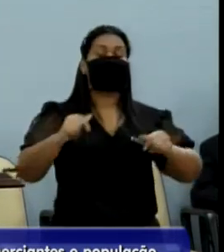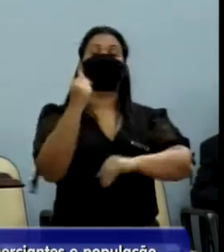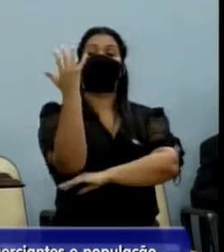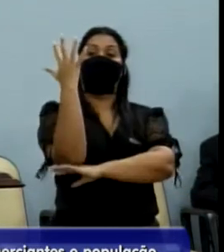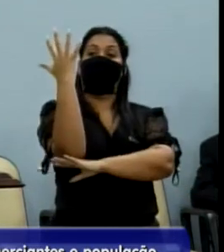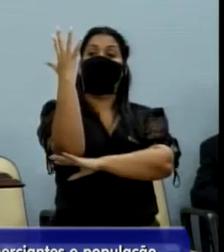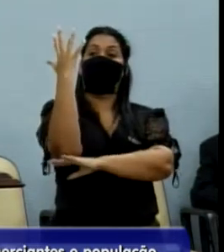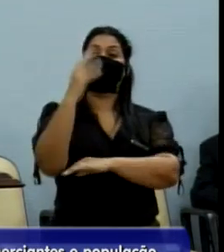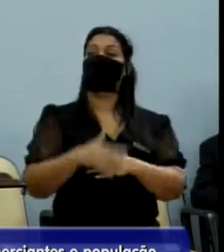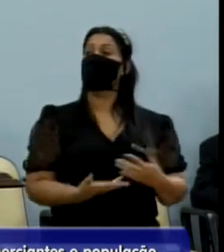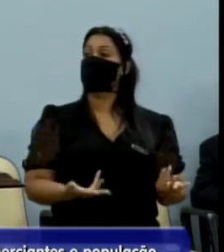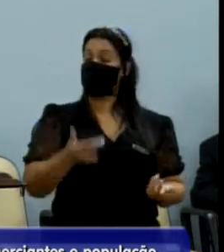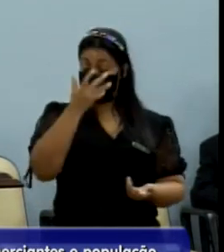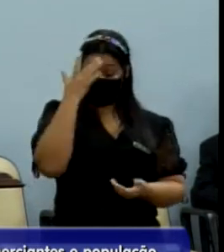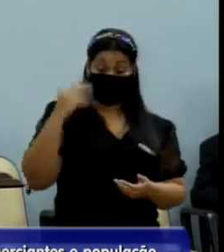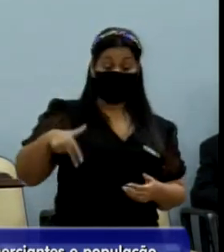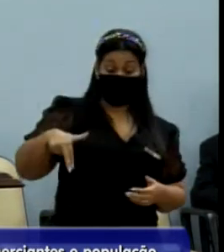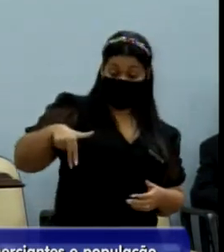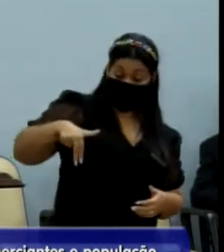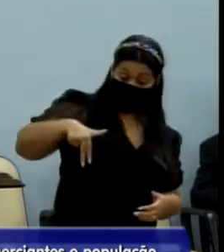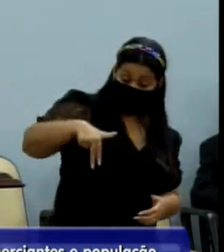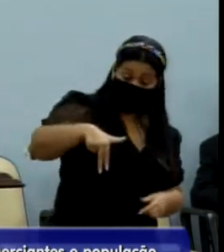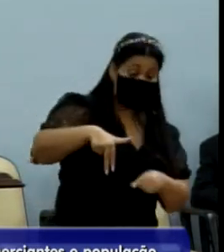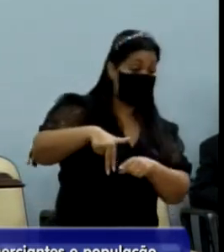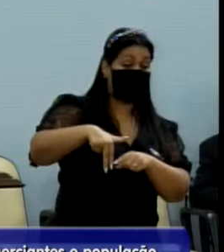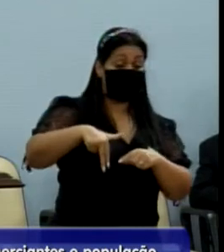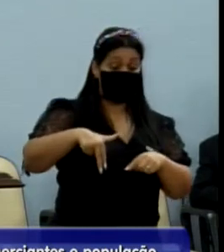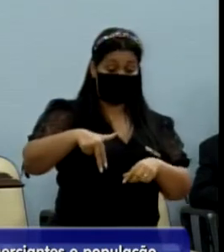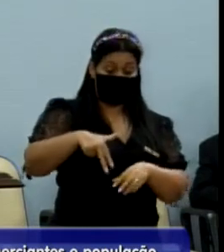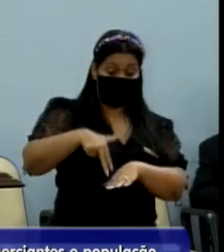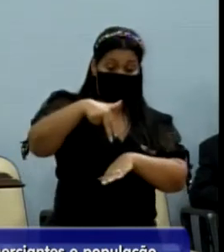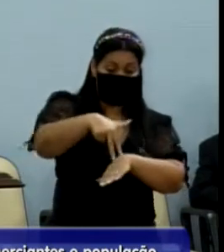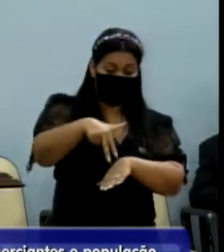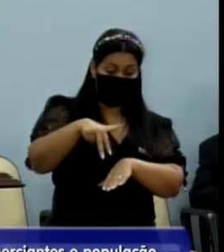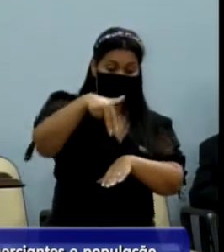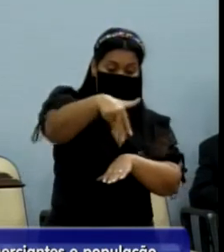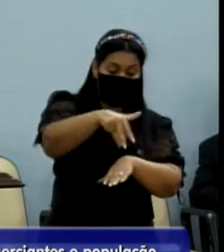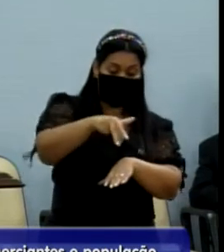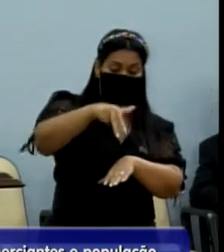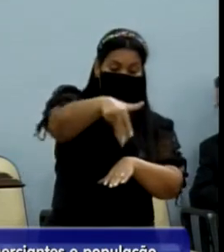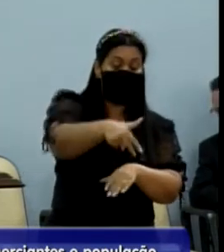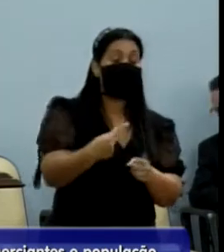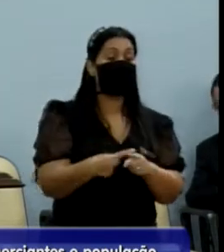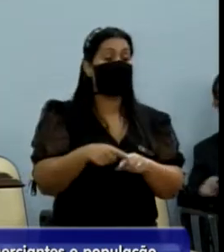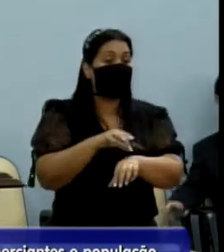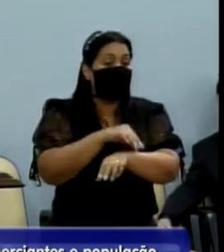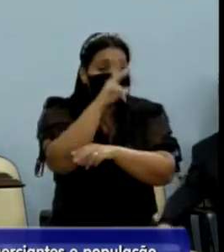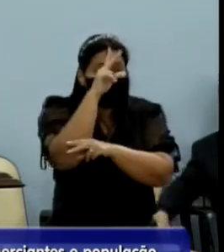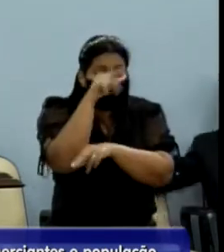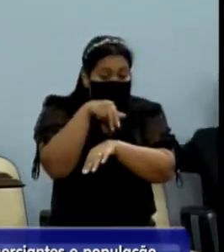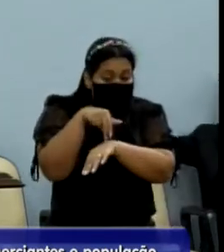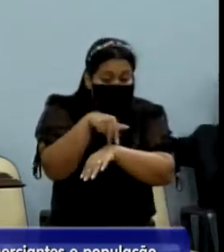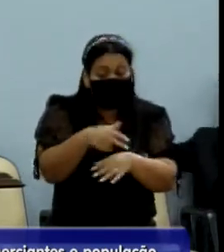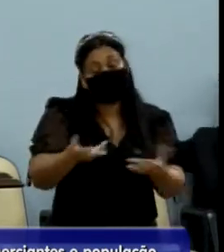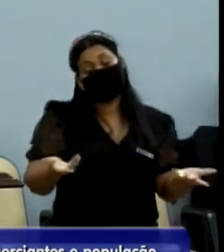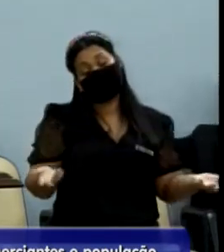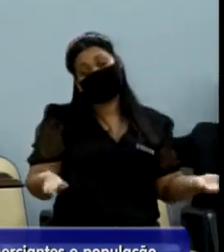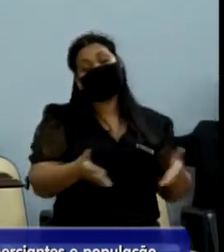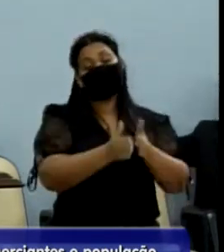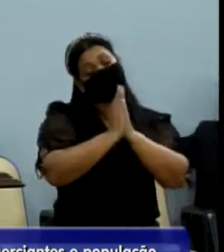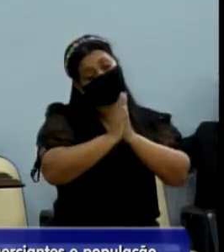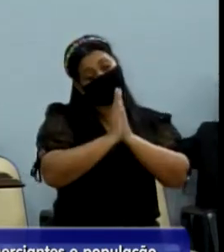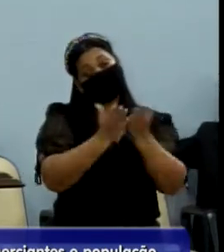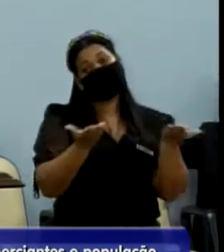árvores. E aí quem faz a caminhada, certo, fica pulando amarelinha, que é só cheio de formiga. Então, secretário, faz